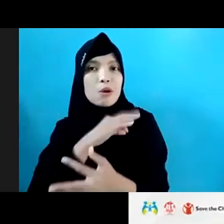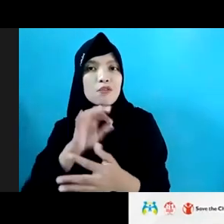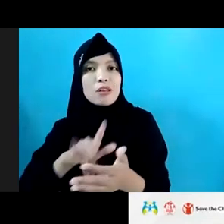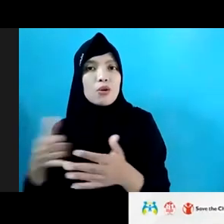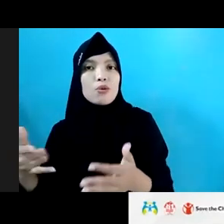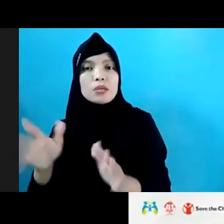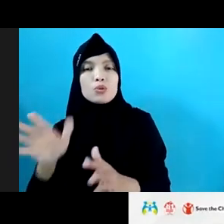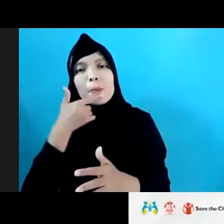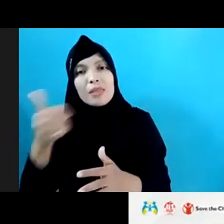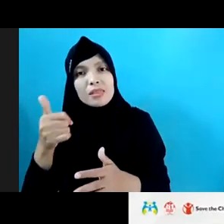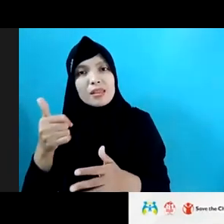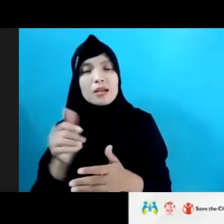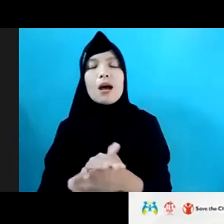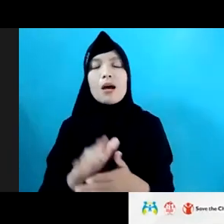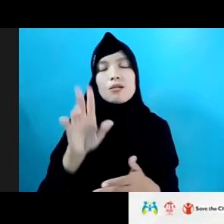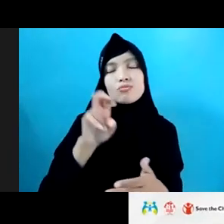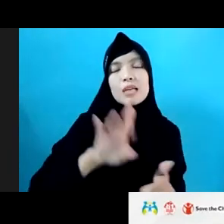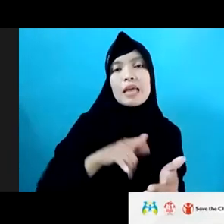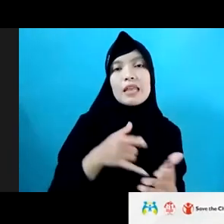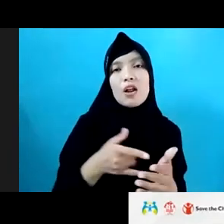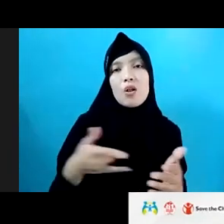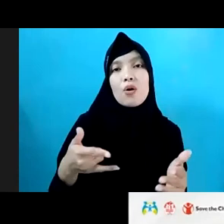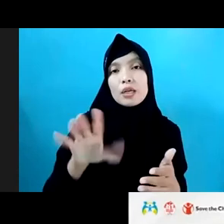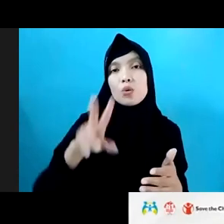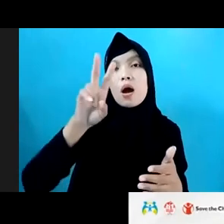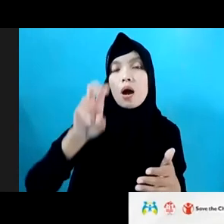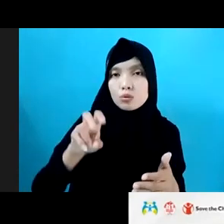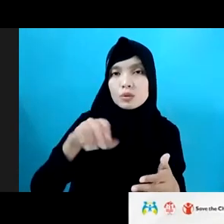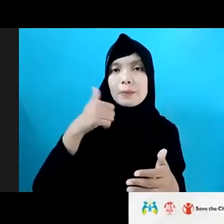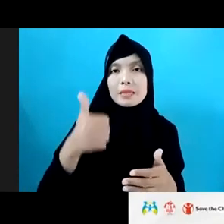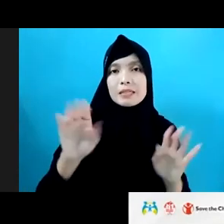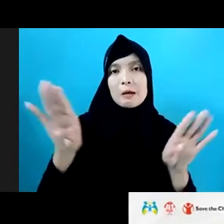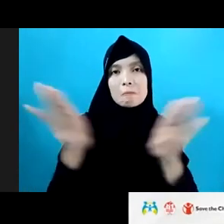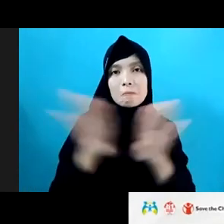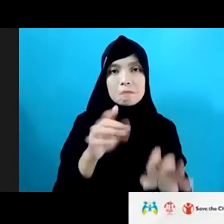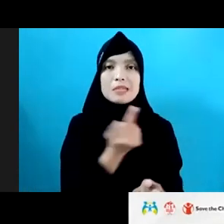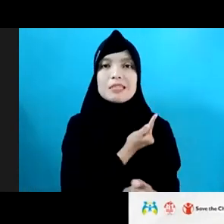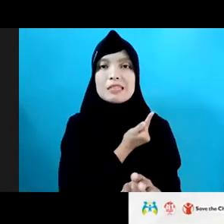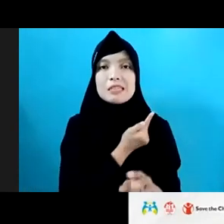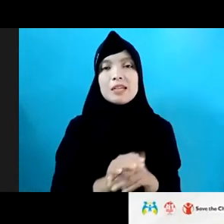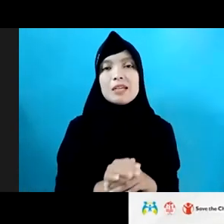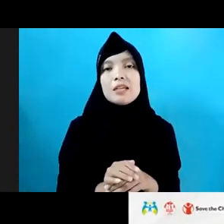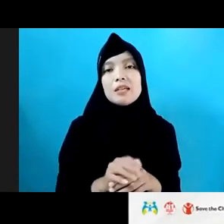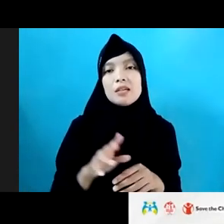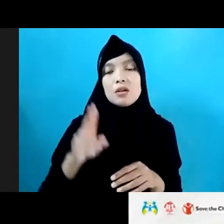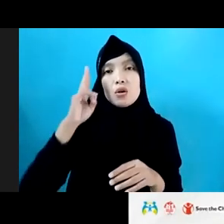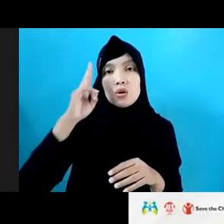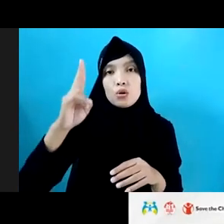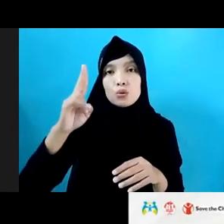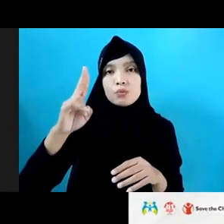teknologi itu harus bisa memfilter dirinya sendiri, memblokkan dirinya sendiri, agar tidak